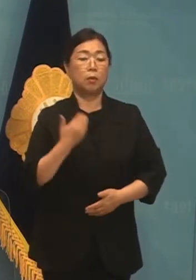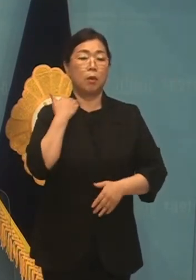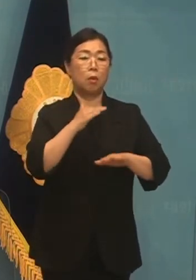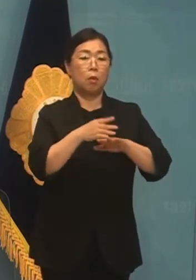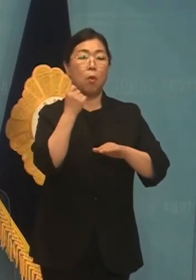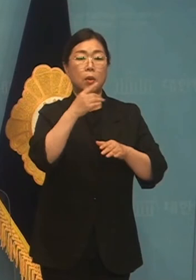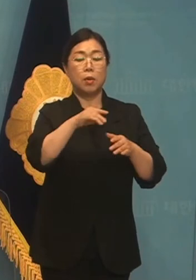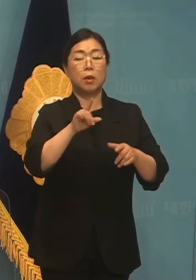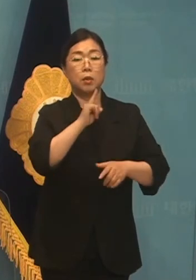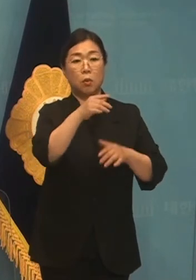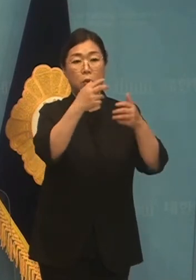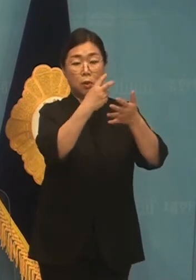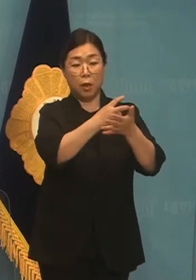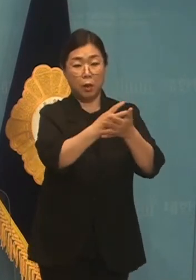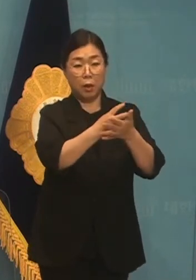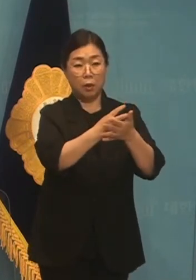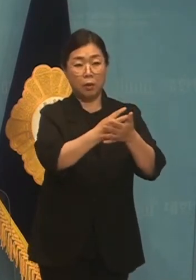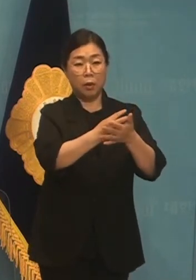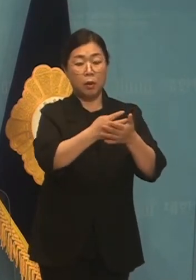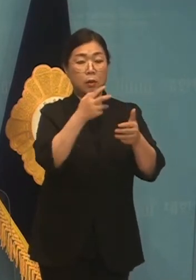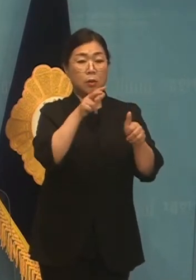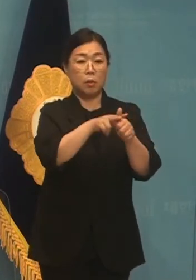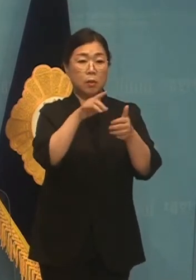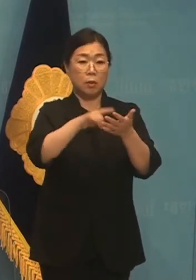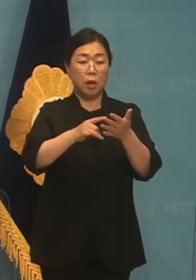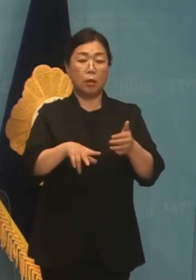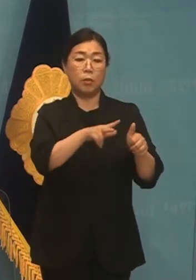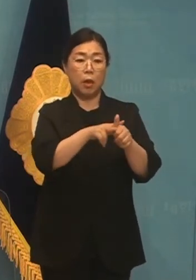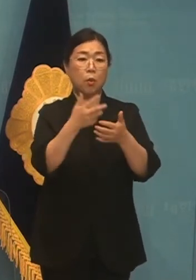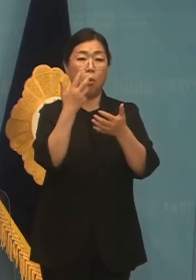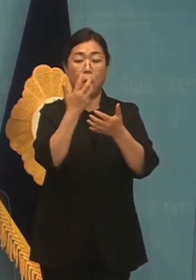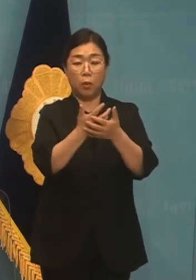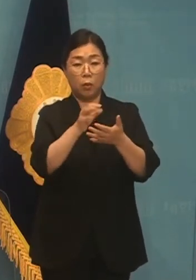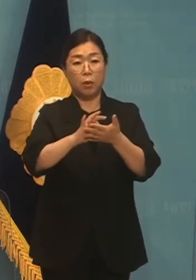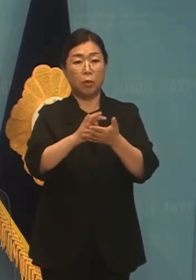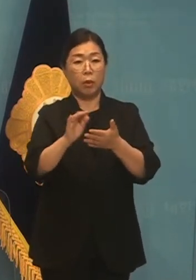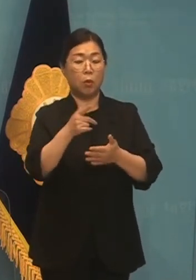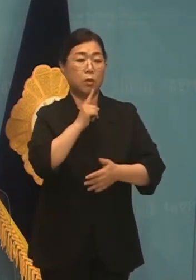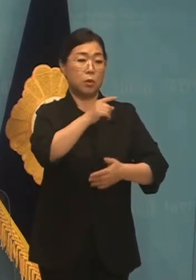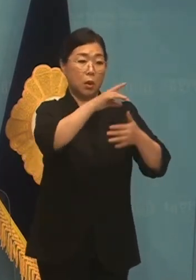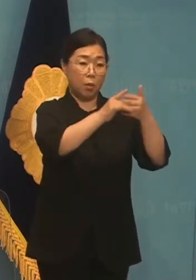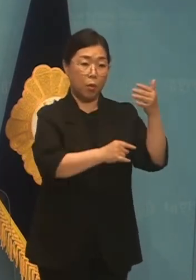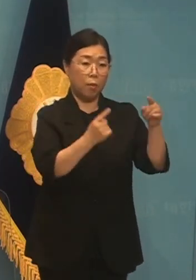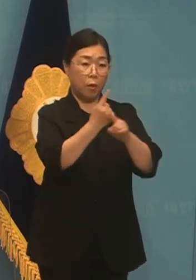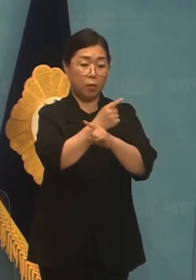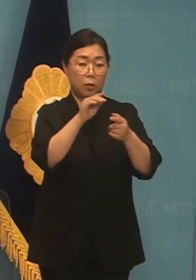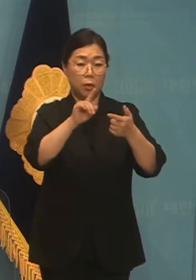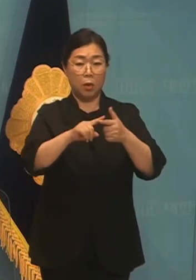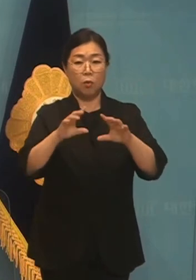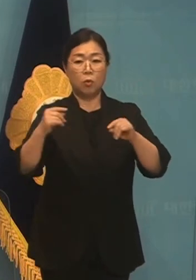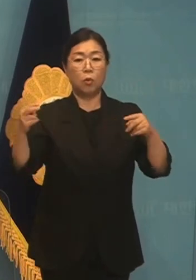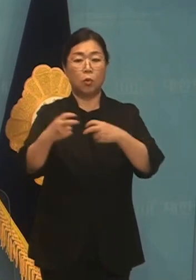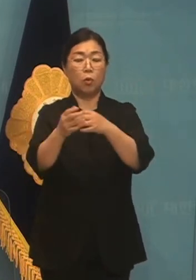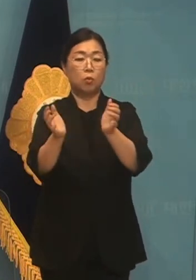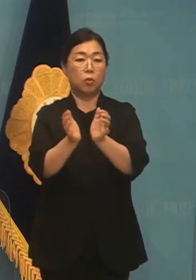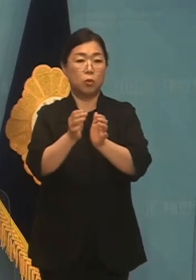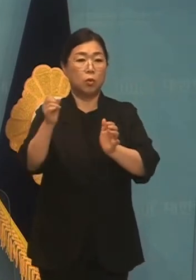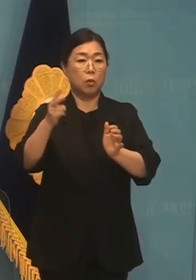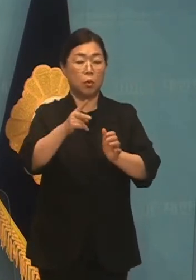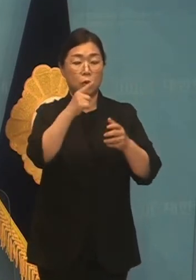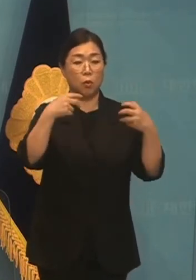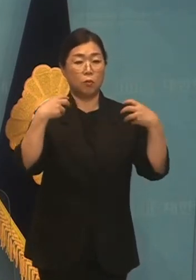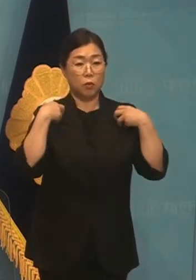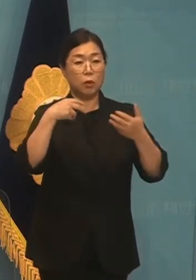신고제의 과세작을 활용, 금액기준과 지역기준 신고 항목에 대한 제도 개선에 대해 국토교통부를 비롯한